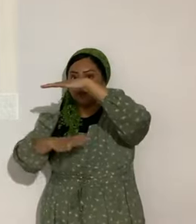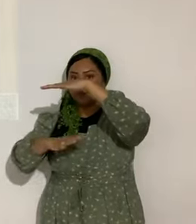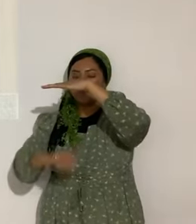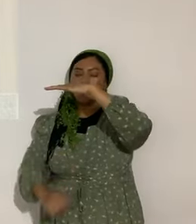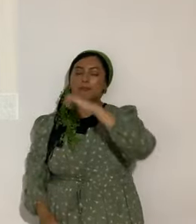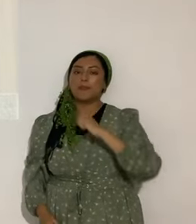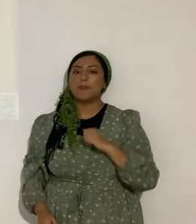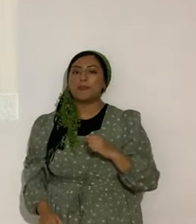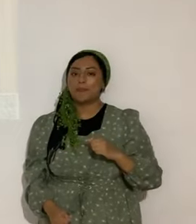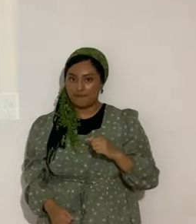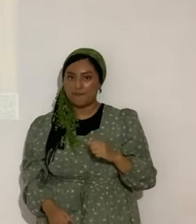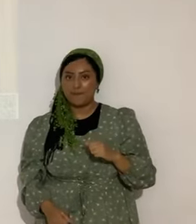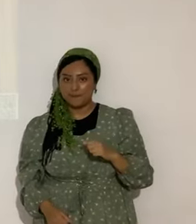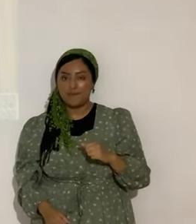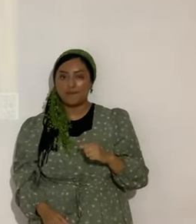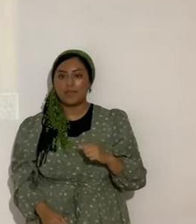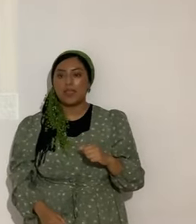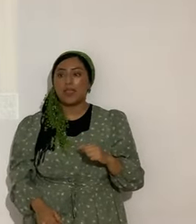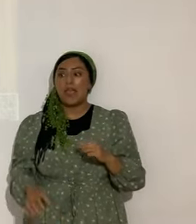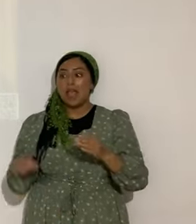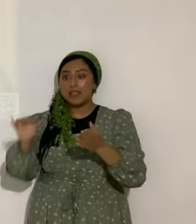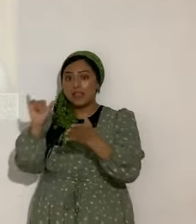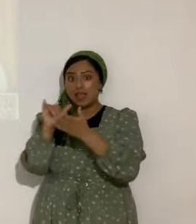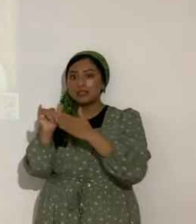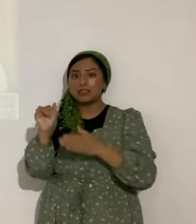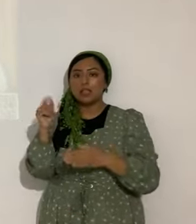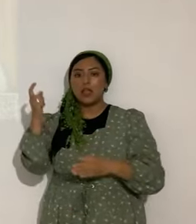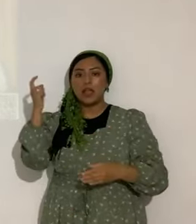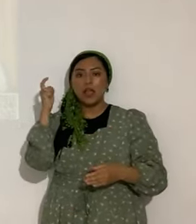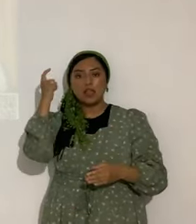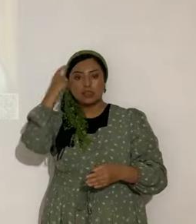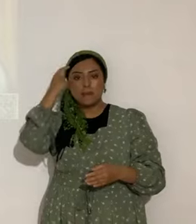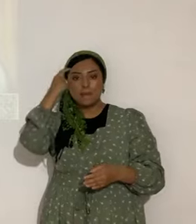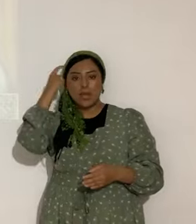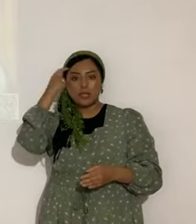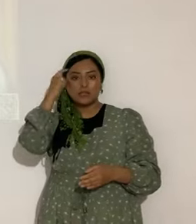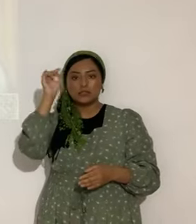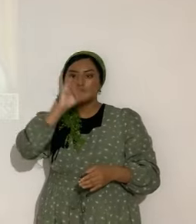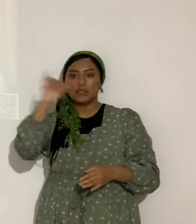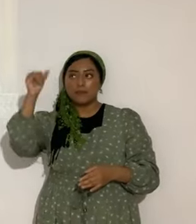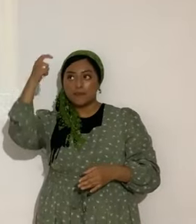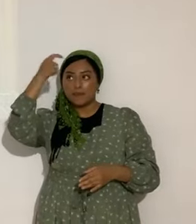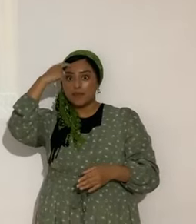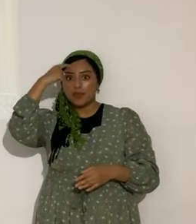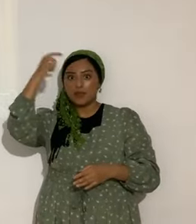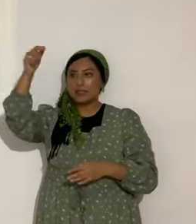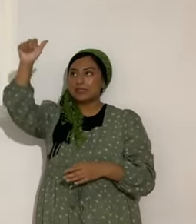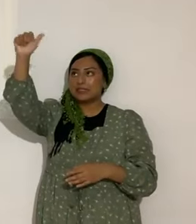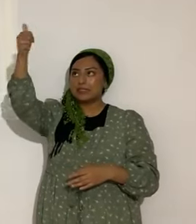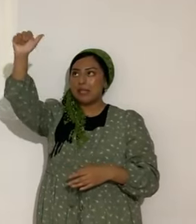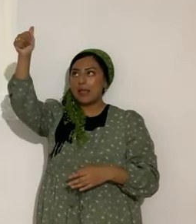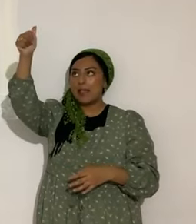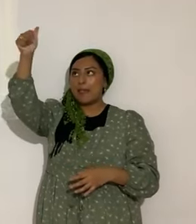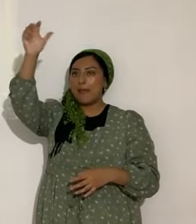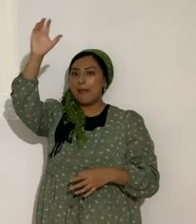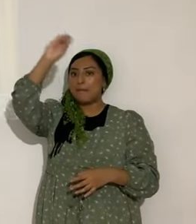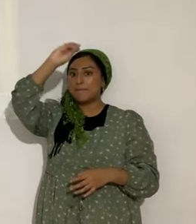¿Sí? Eso es la mente consciente. El 10%. Y el 90% es la subconsciente.